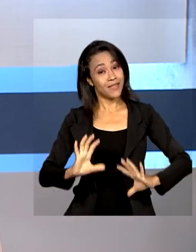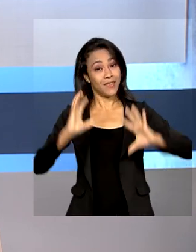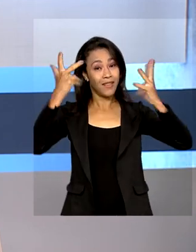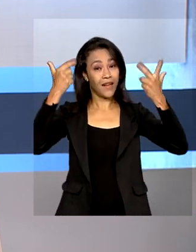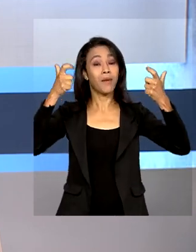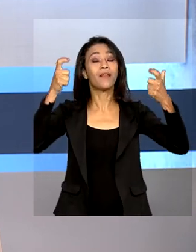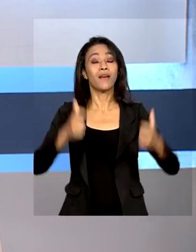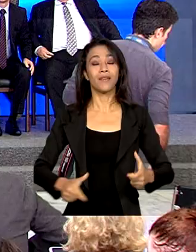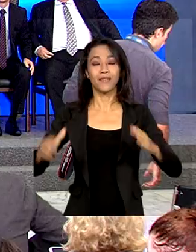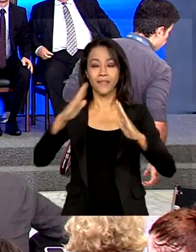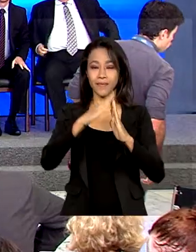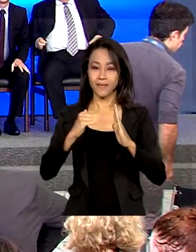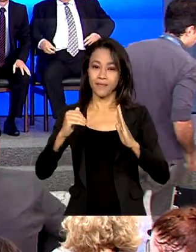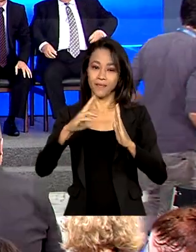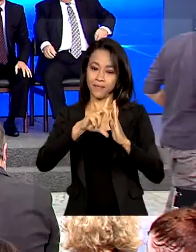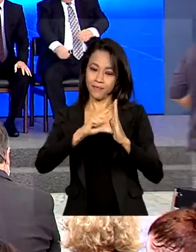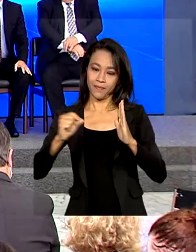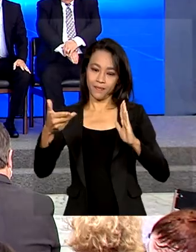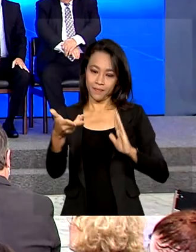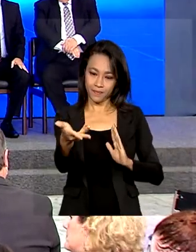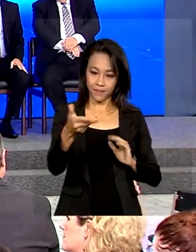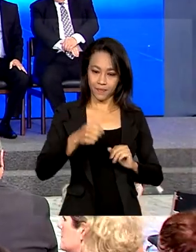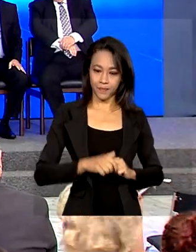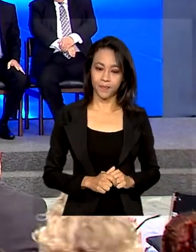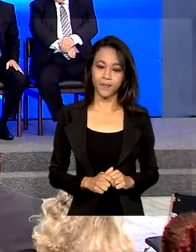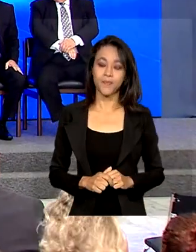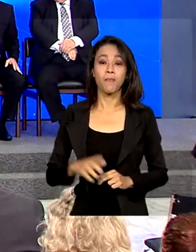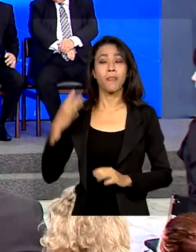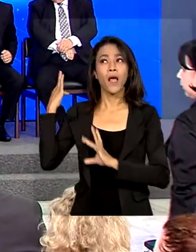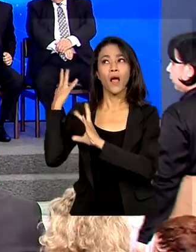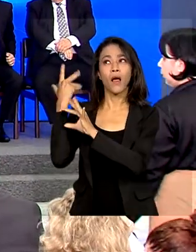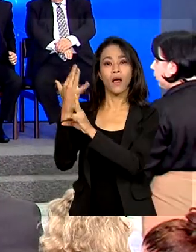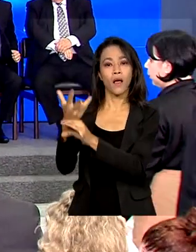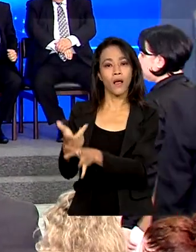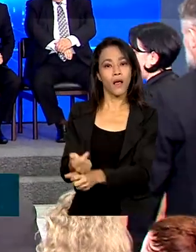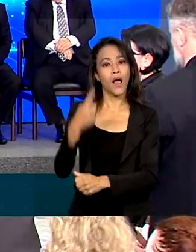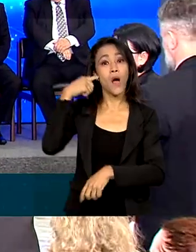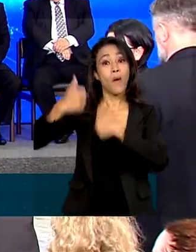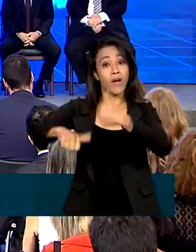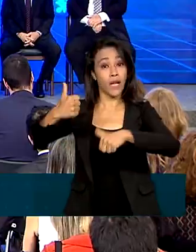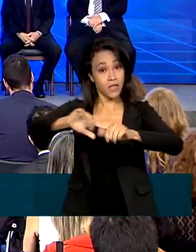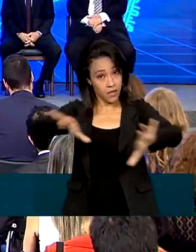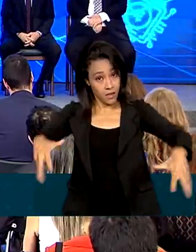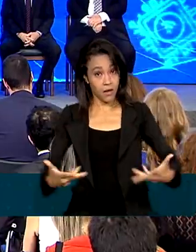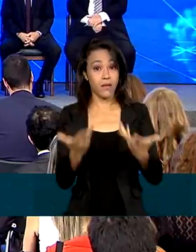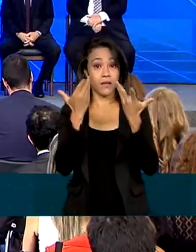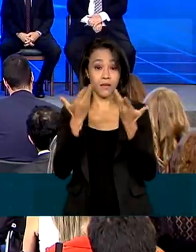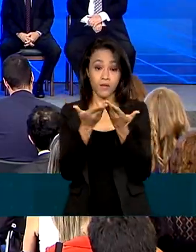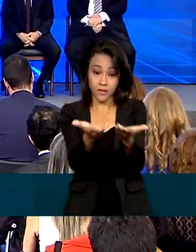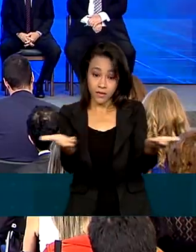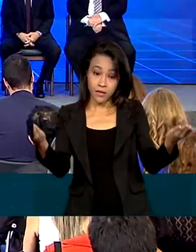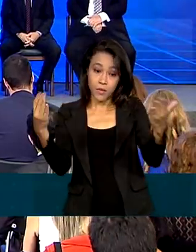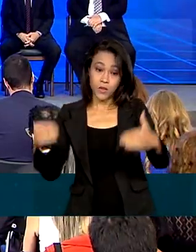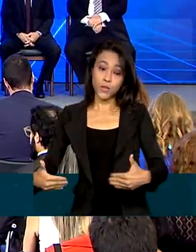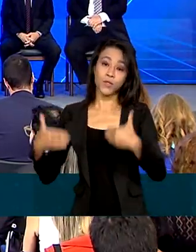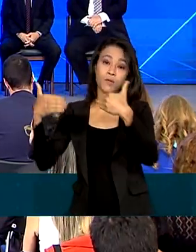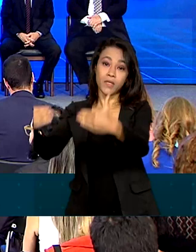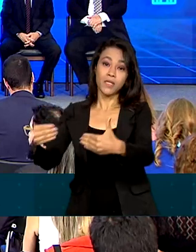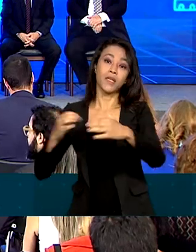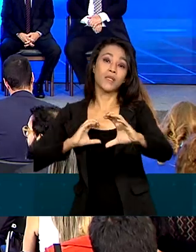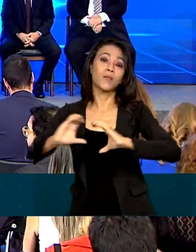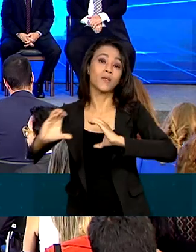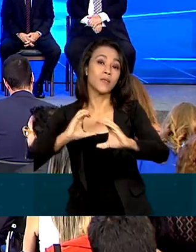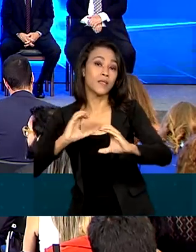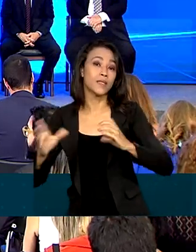no Palácio do Planalto. A cerimônia foi um balanço das ações do Ministério das Comunicações nos últimos anos,